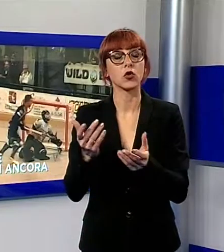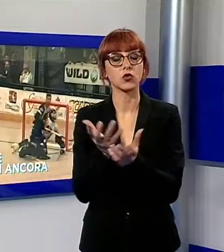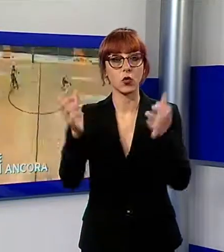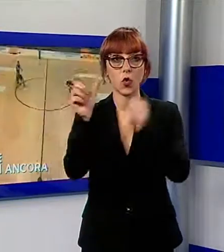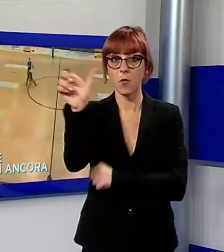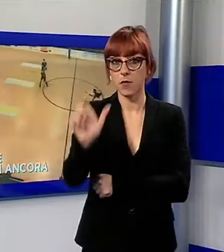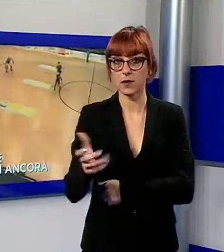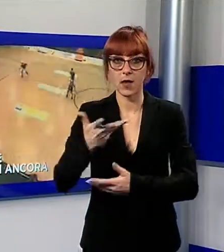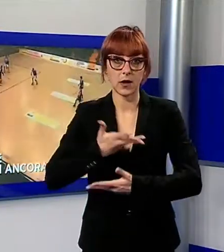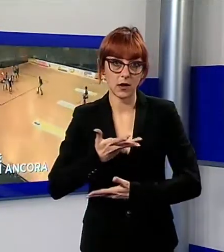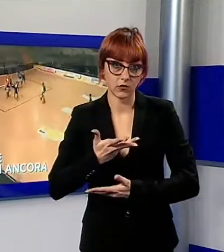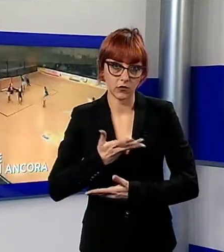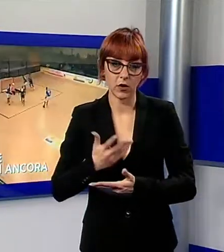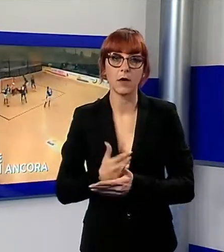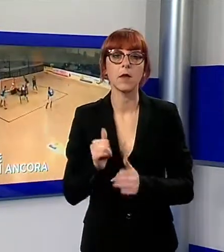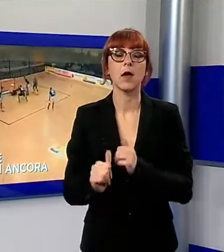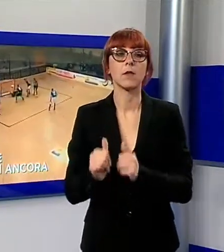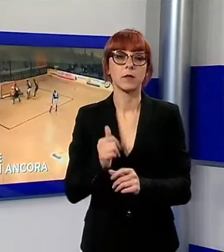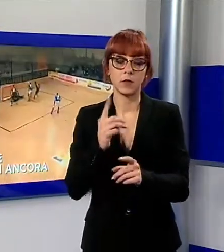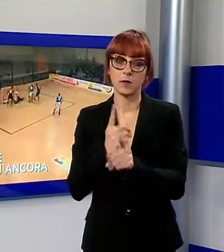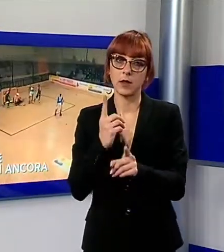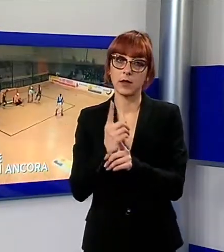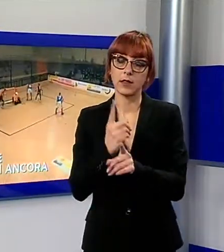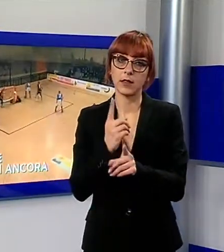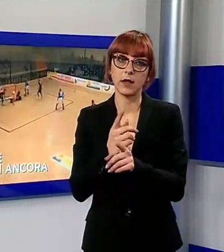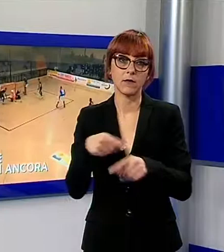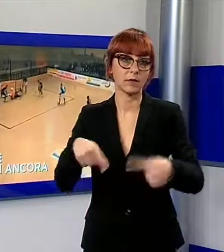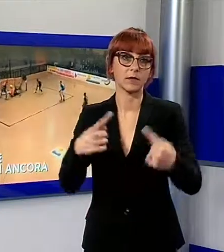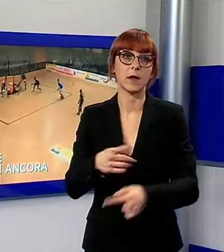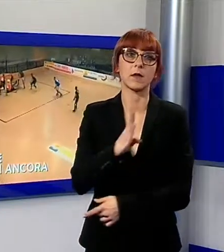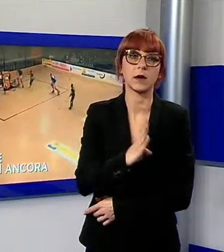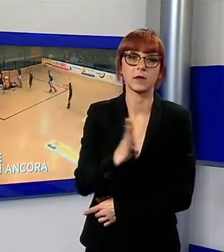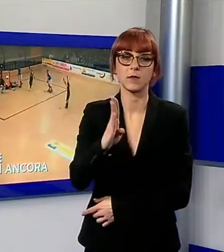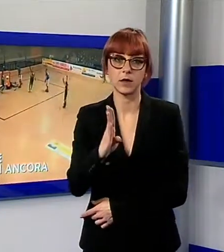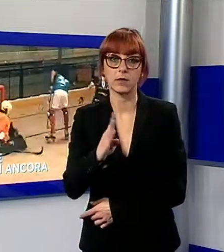possono incrociarsi in semifinale, ma prima dovranno battere Breganze e Trissino.